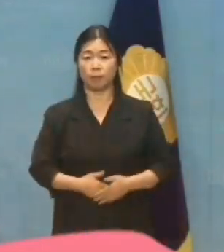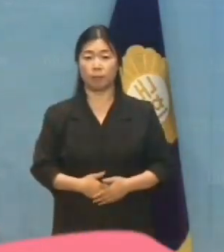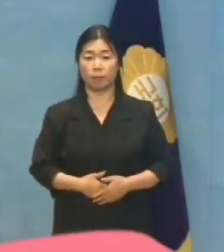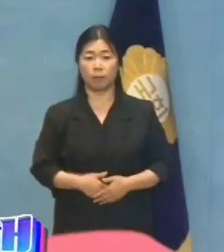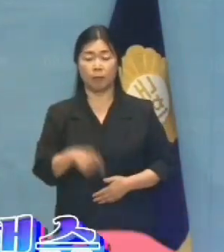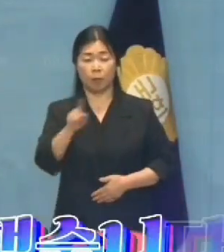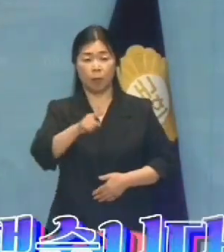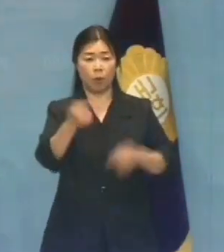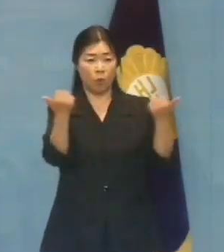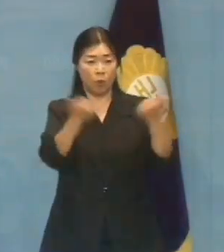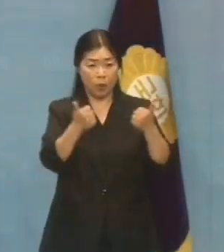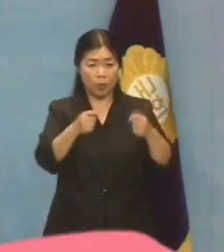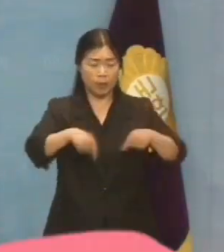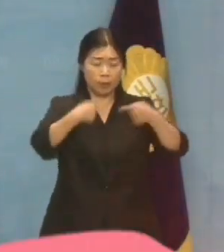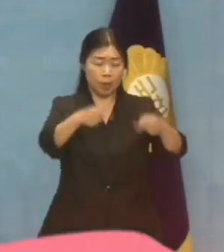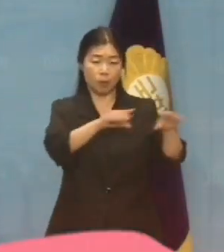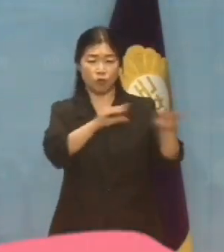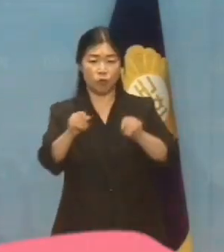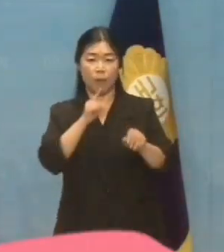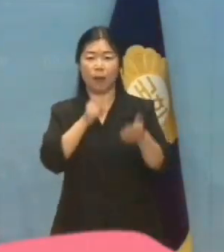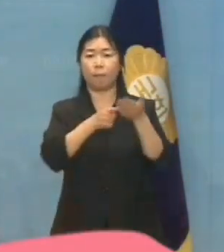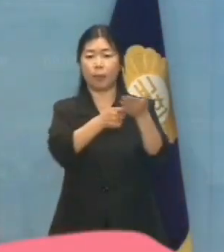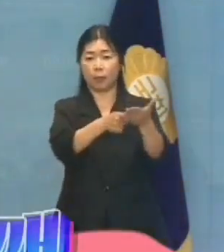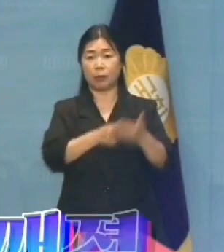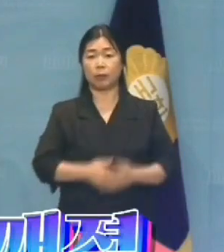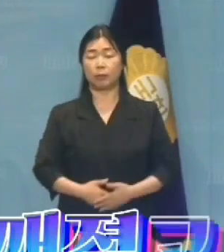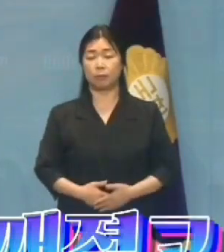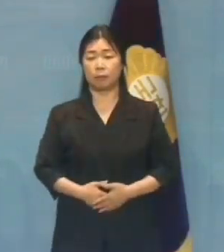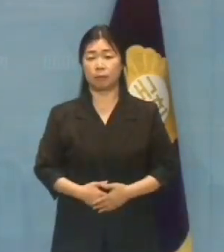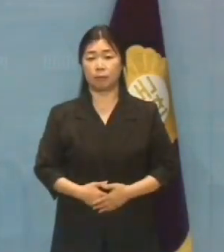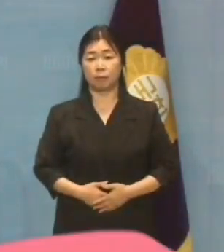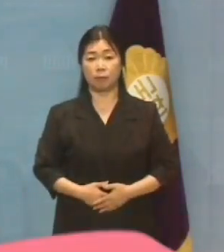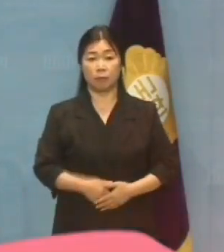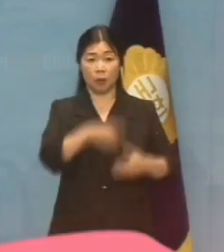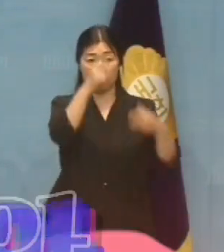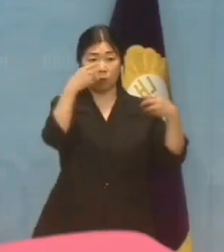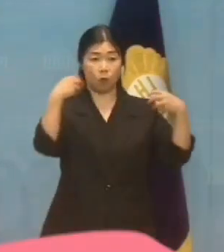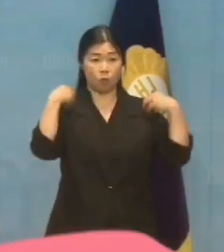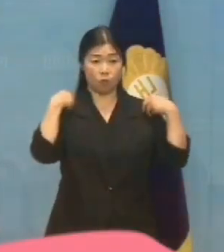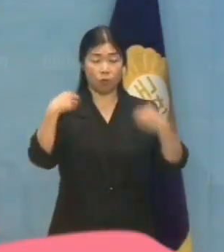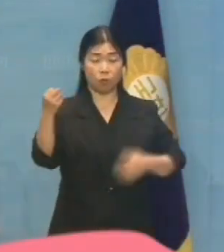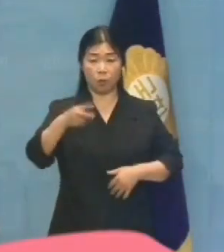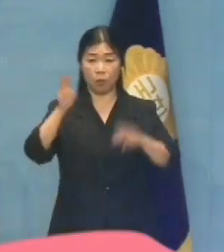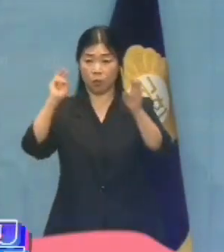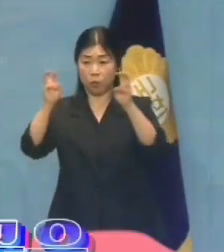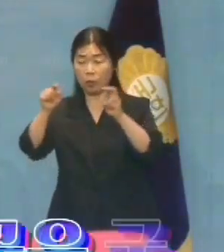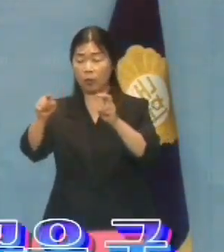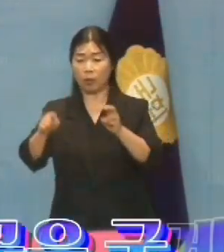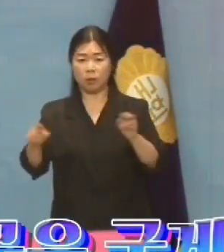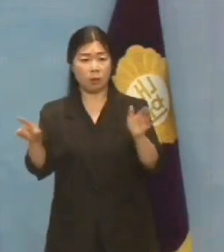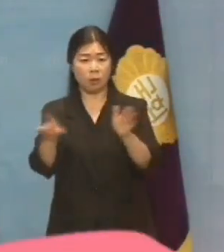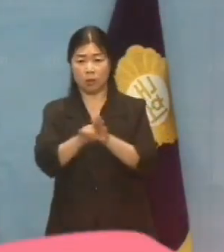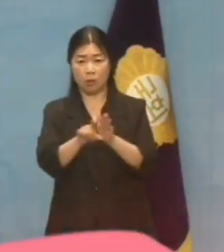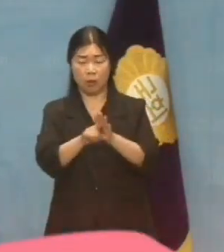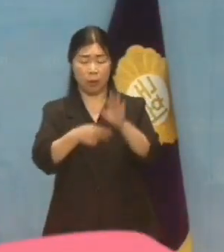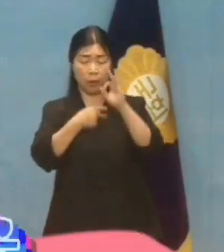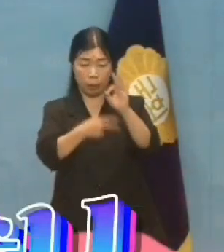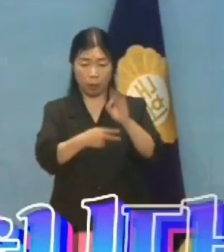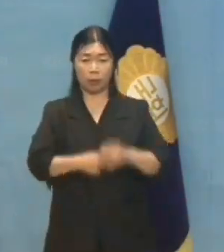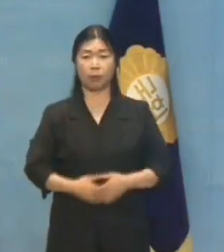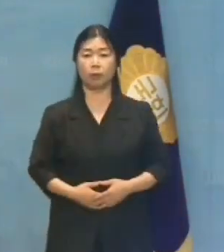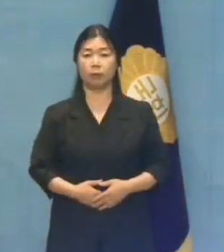중단하기로 결정했습니다. 신뢰는 산산히 깨졌고 노동계와 정부 간의 대화의 문은 굳게